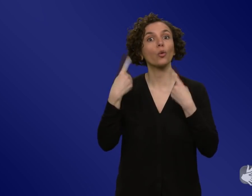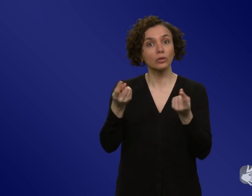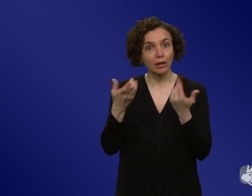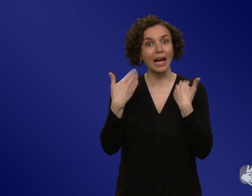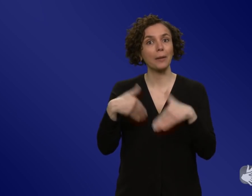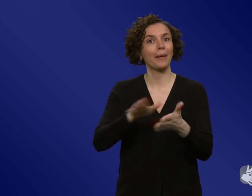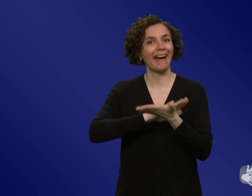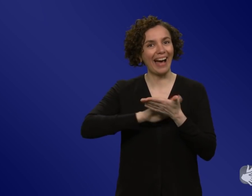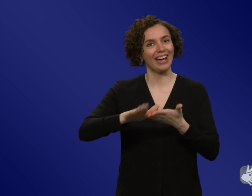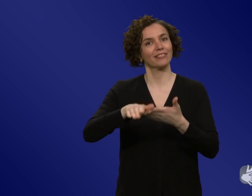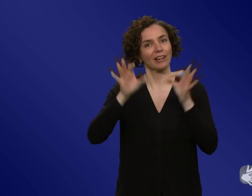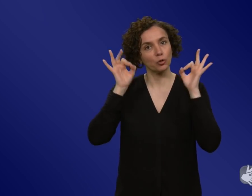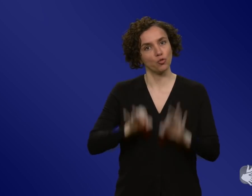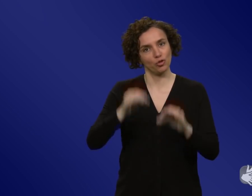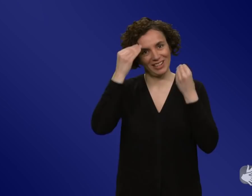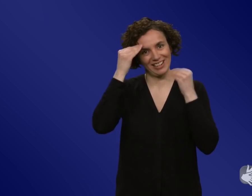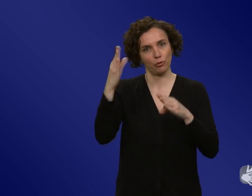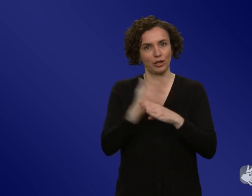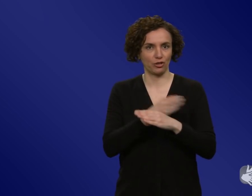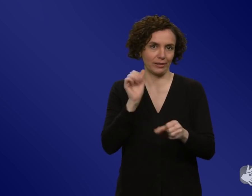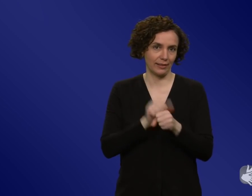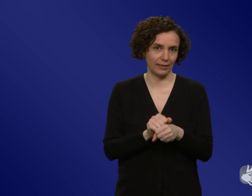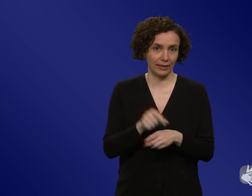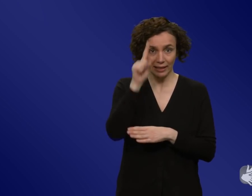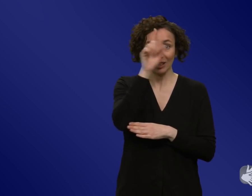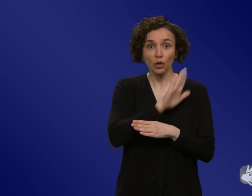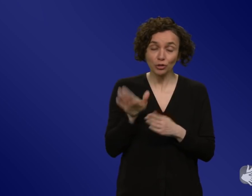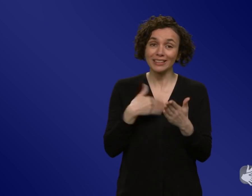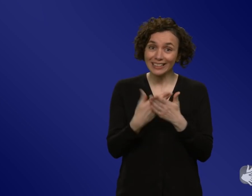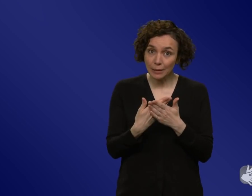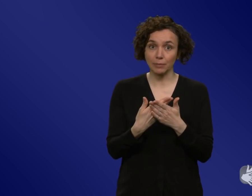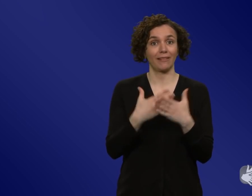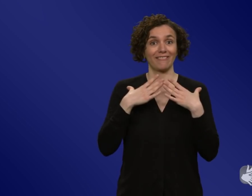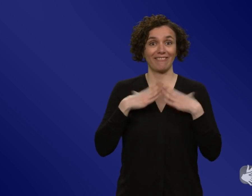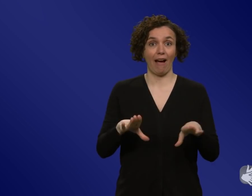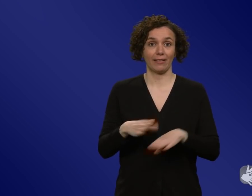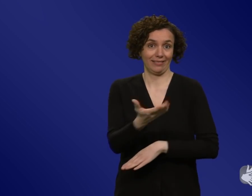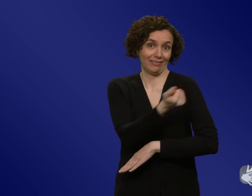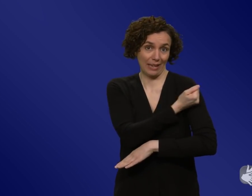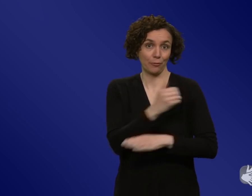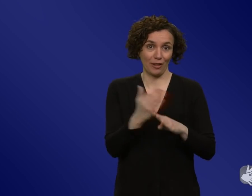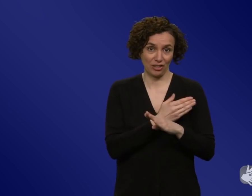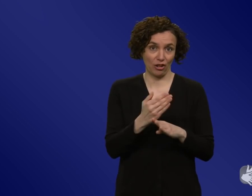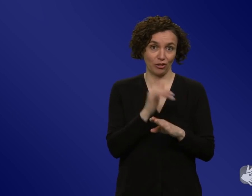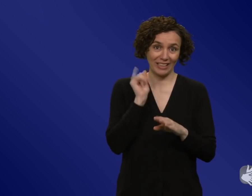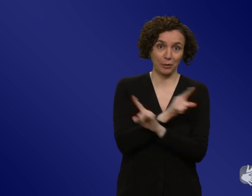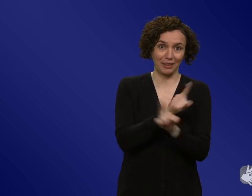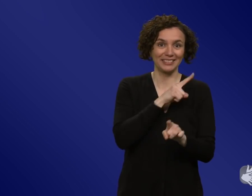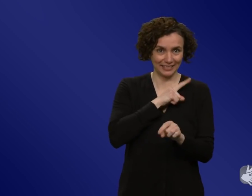wir haben in Deutschland eine freie Impfentscheidung und deswegen sollte jeder gut darüber informiert werden. Und dadurch, dass das so ein bisschen durcheinander ging, glaube ich,